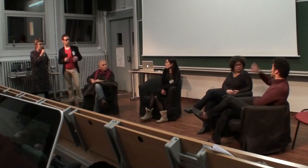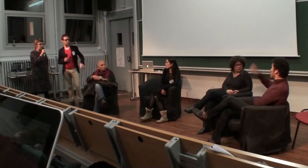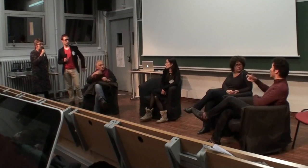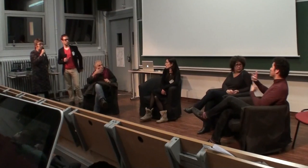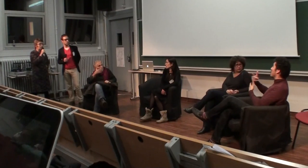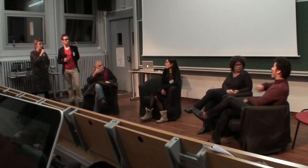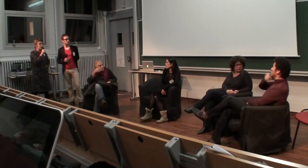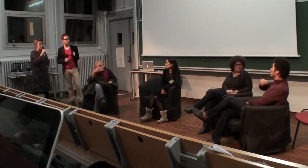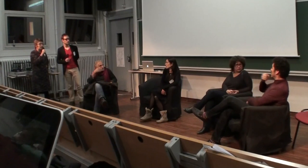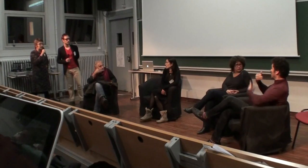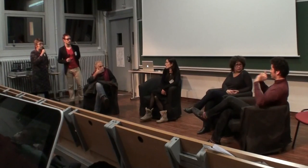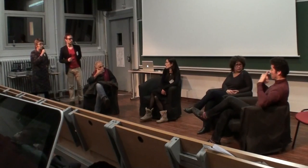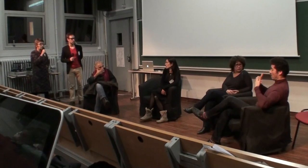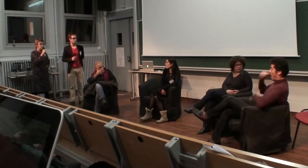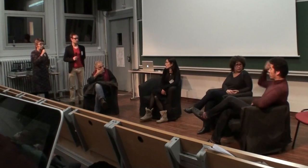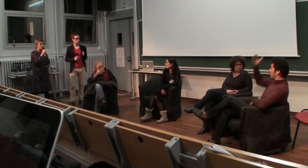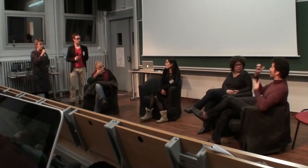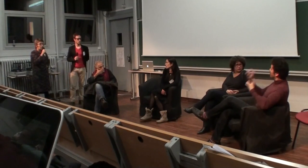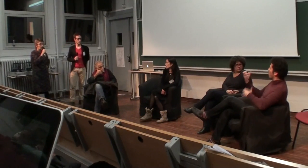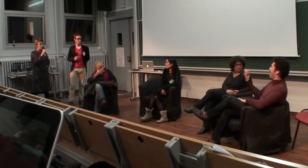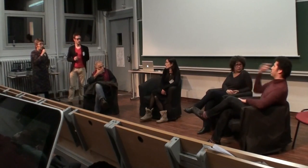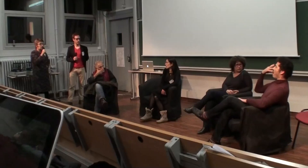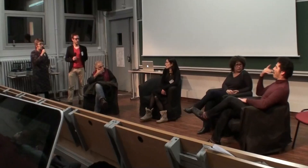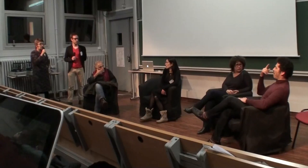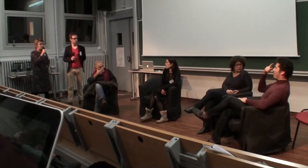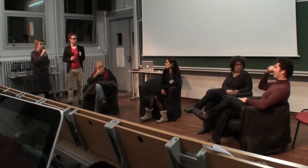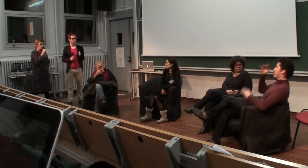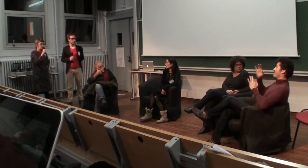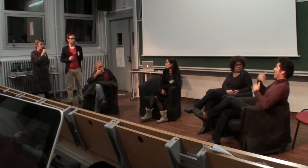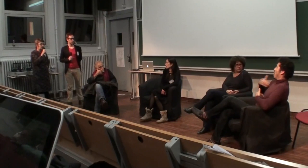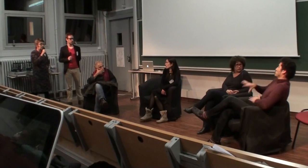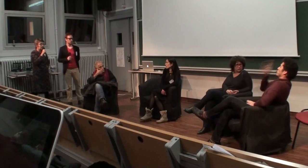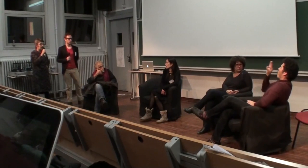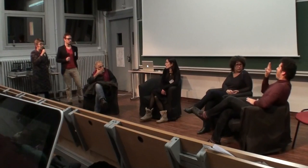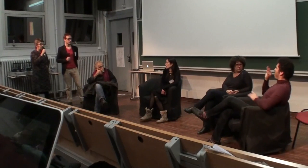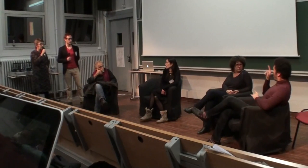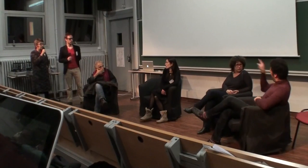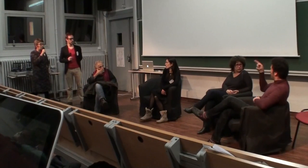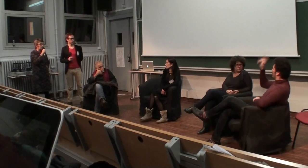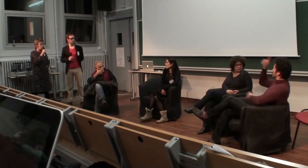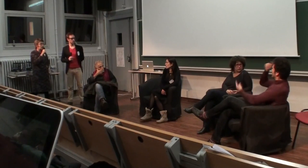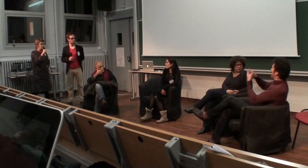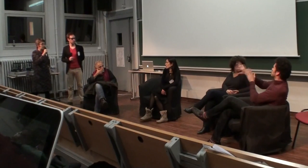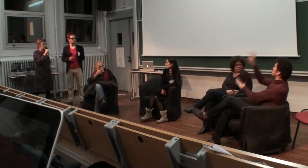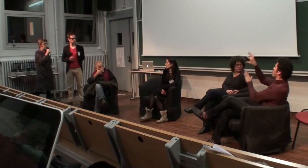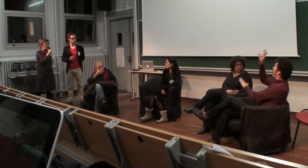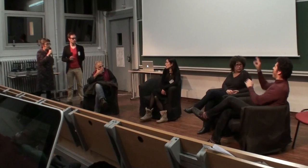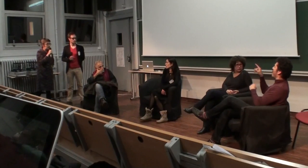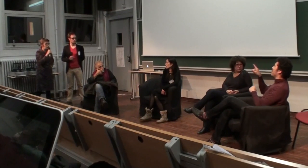système différent. Les personnes âgées, souvent qui veulent être implantées, font un choix des personnes qui perdent l'audition.